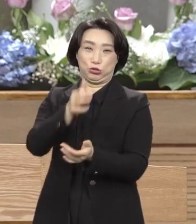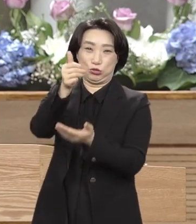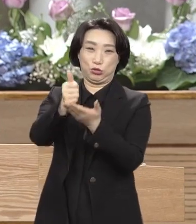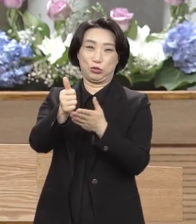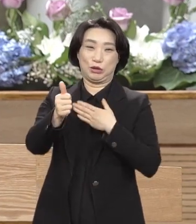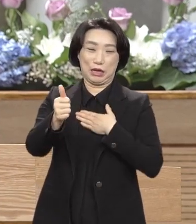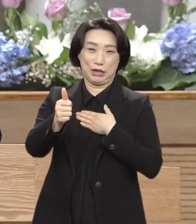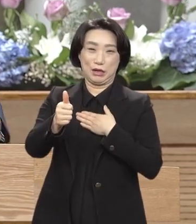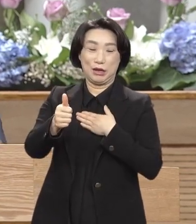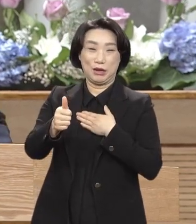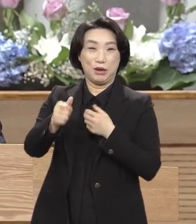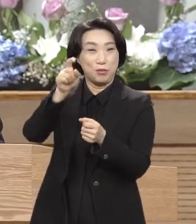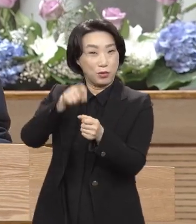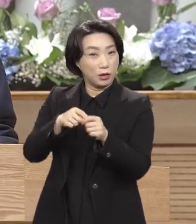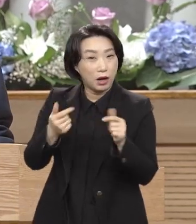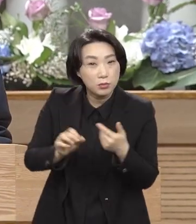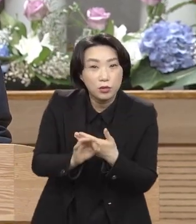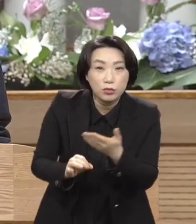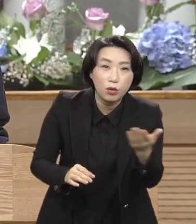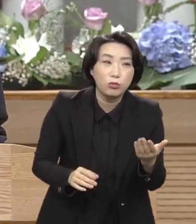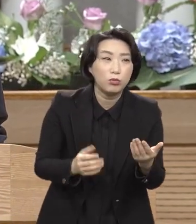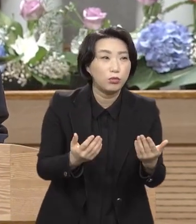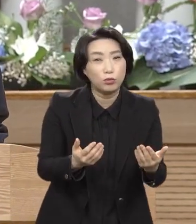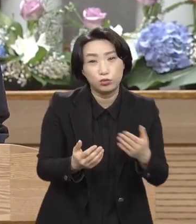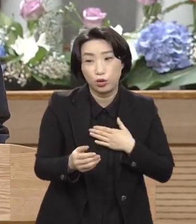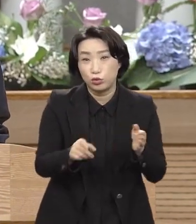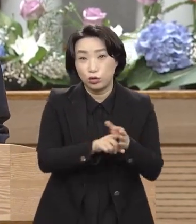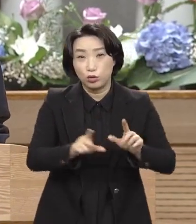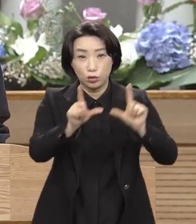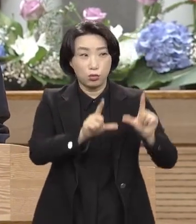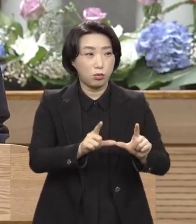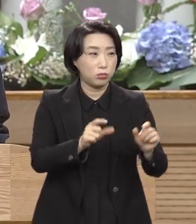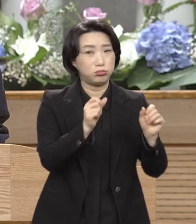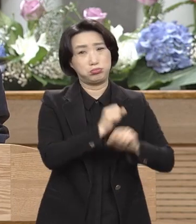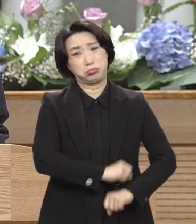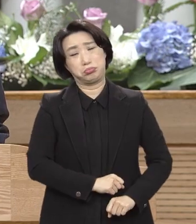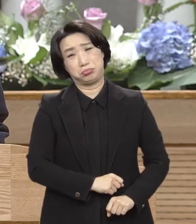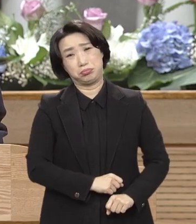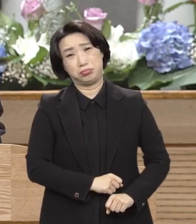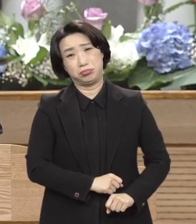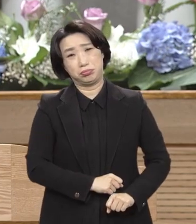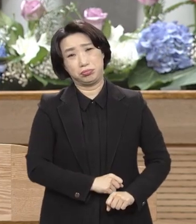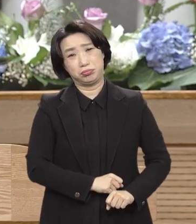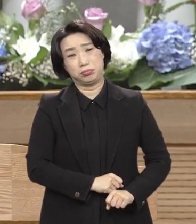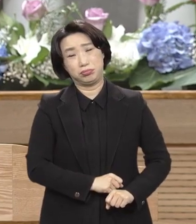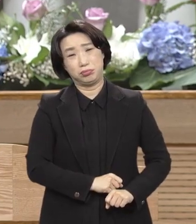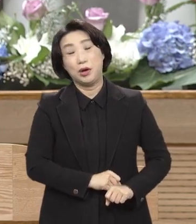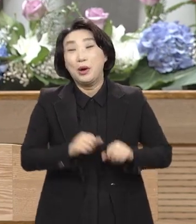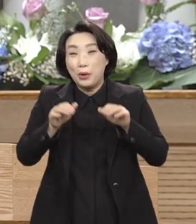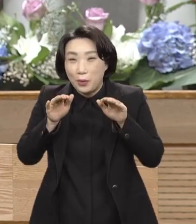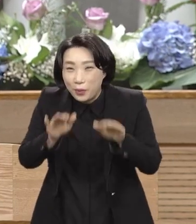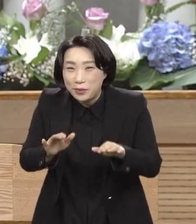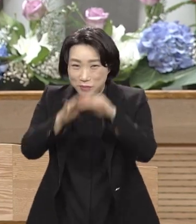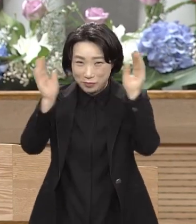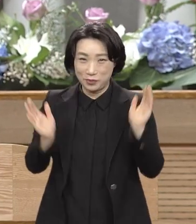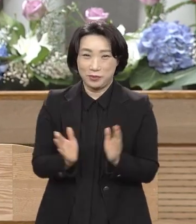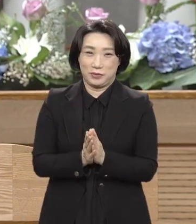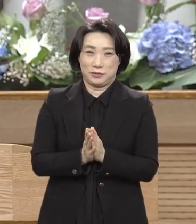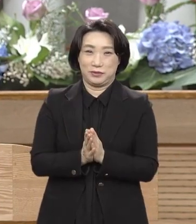주제가 아니라면 이미 나의 신앙생활은 망한 거야 아멘 오늘 다 예수가